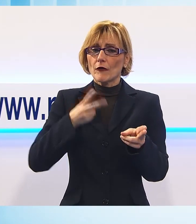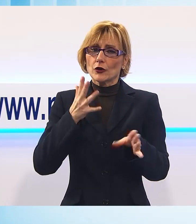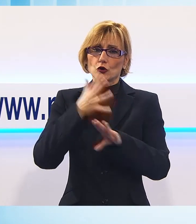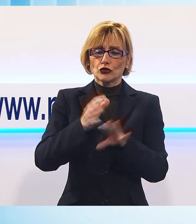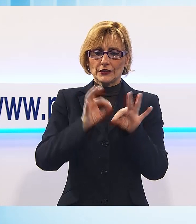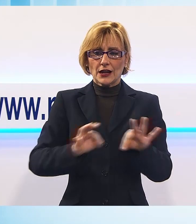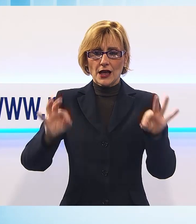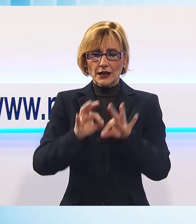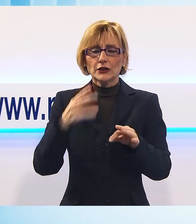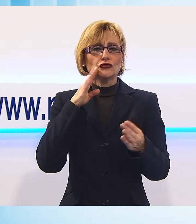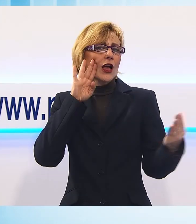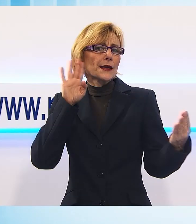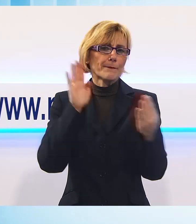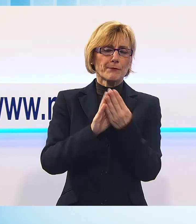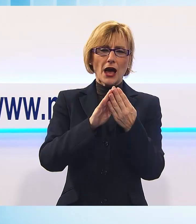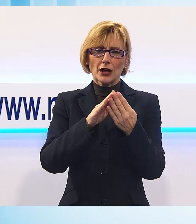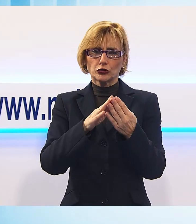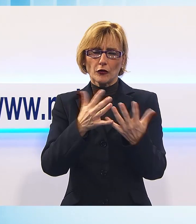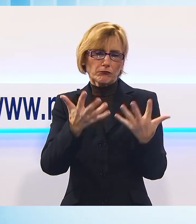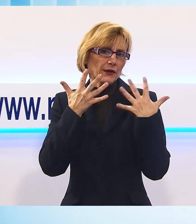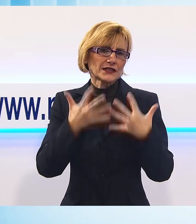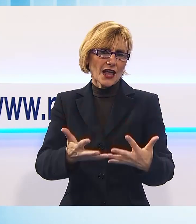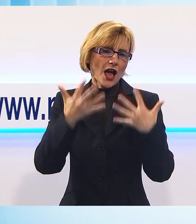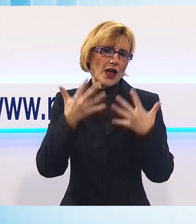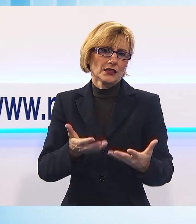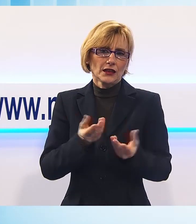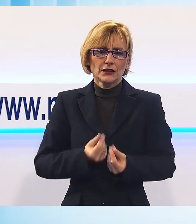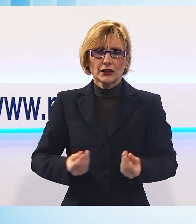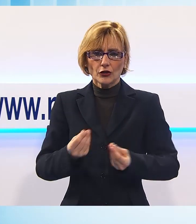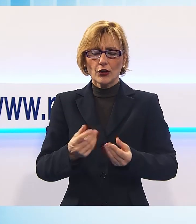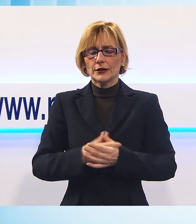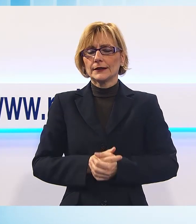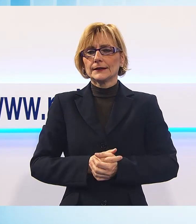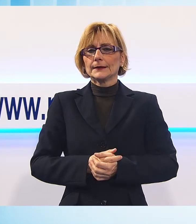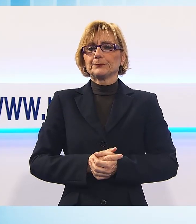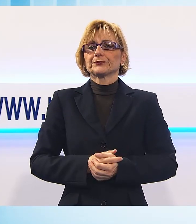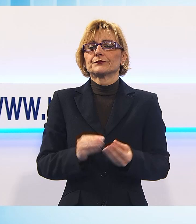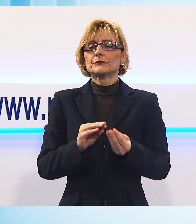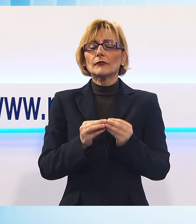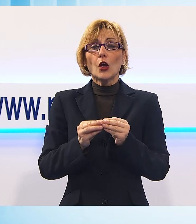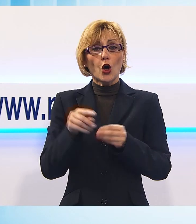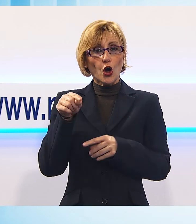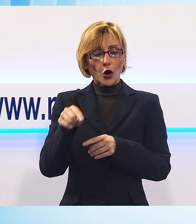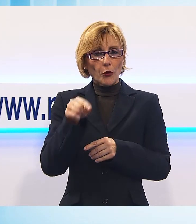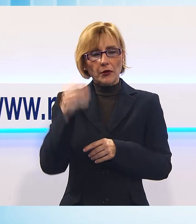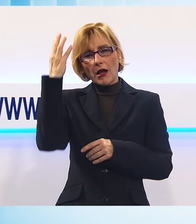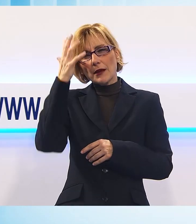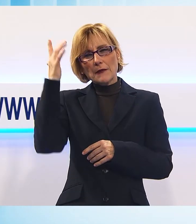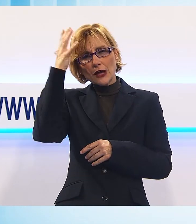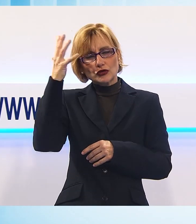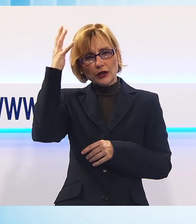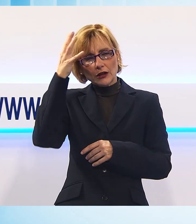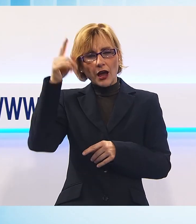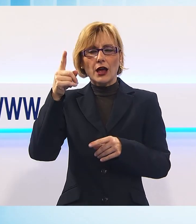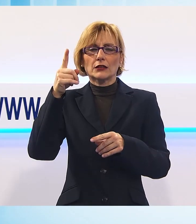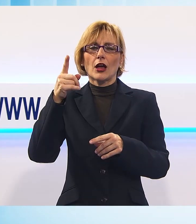andrebbe ad impattare in maniera devastante sul territorio. Diciamo che questa opera infrastrutturale è stata immaginata nella megalopoli che vorrebbe